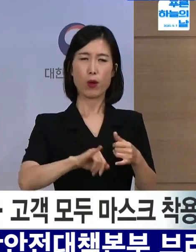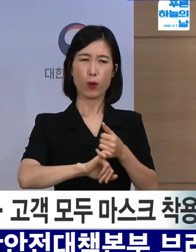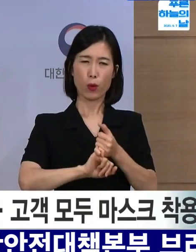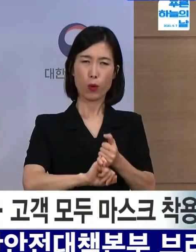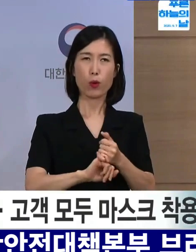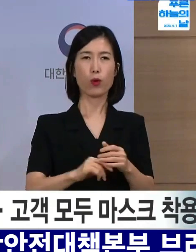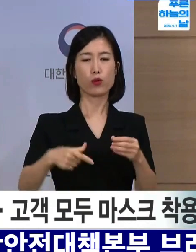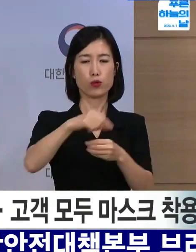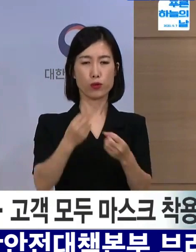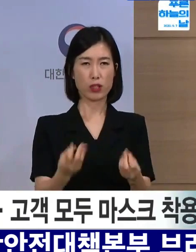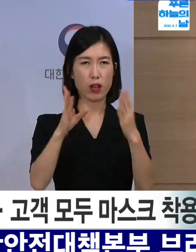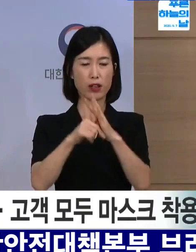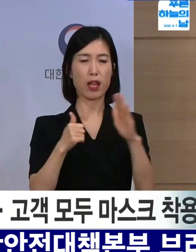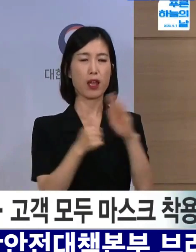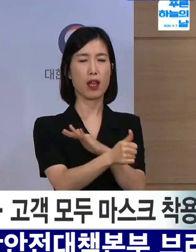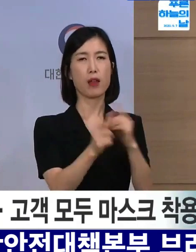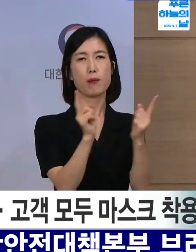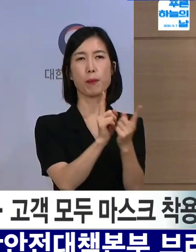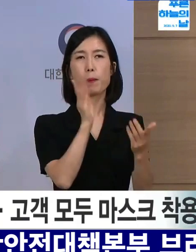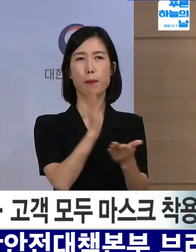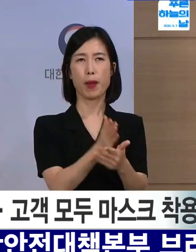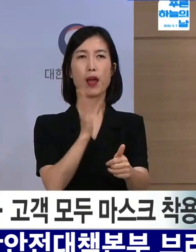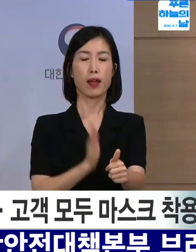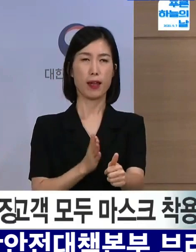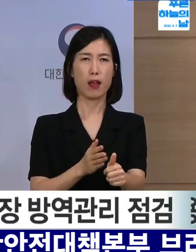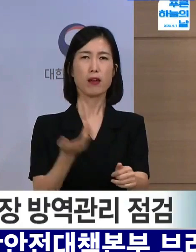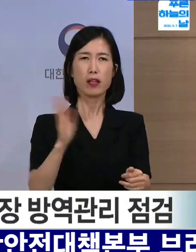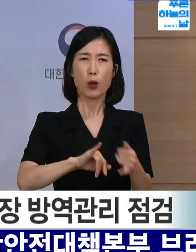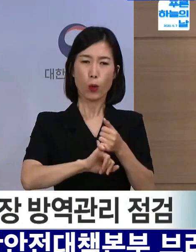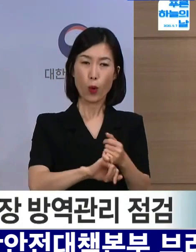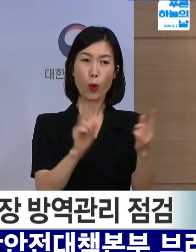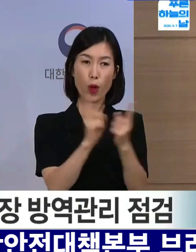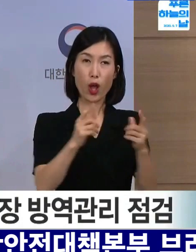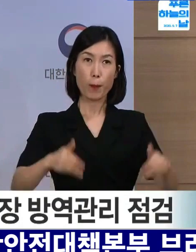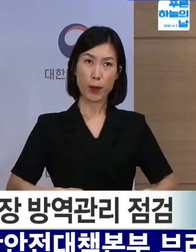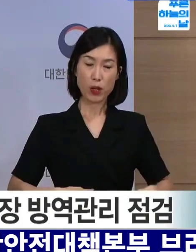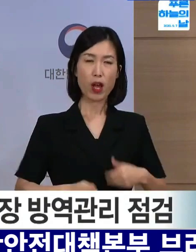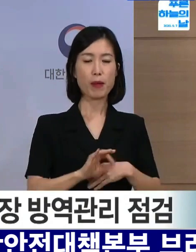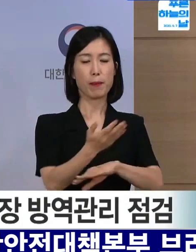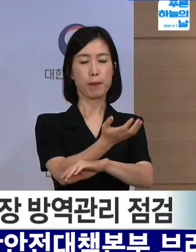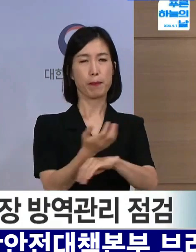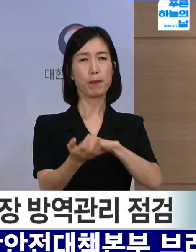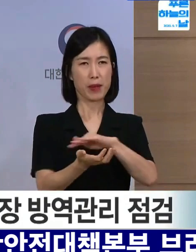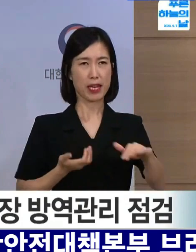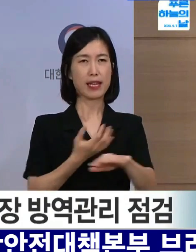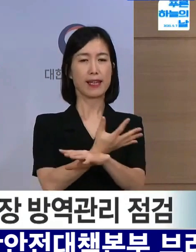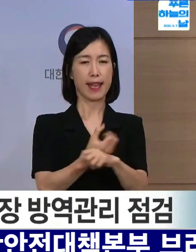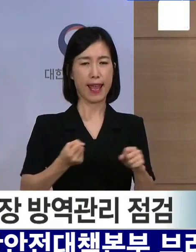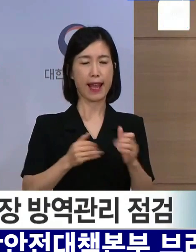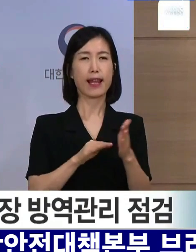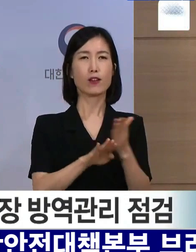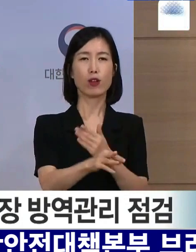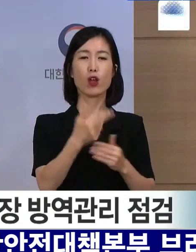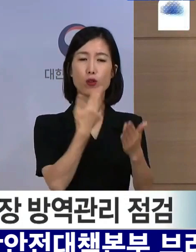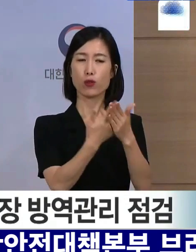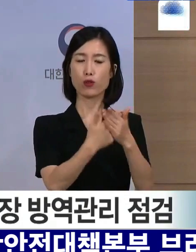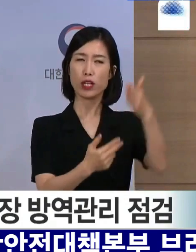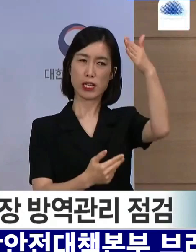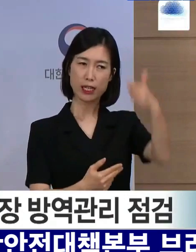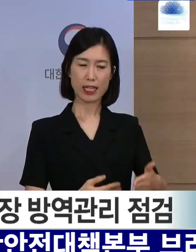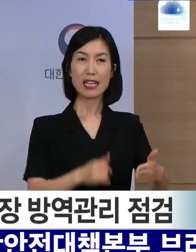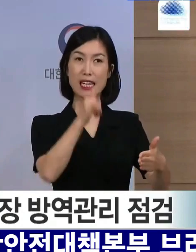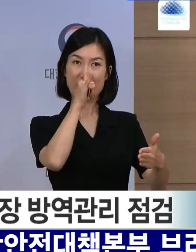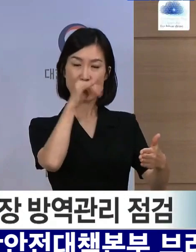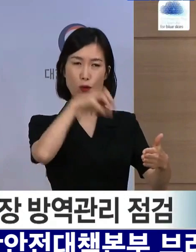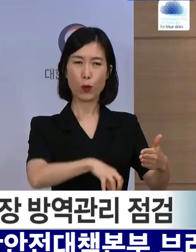추석 기간 중의 면회를 자제하도록 하되 부득이한 경우 사전 예약제를 통해 투명 차단막이 설치된